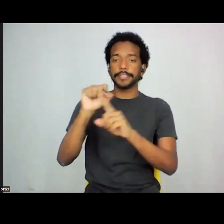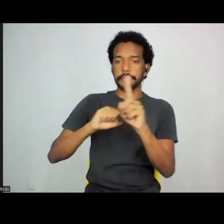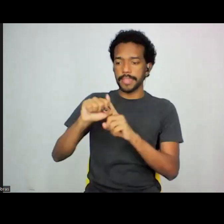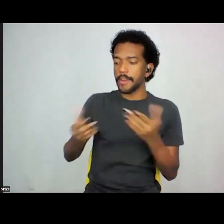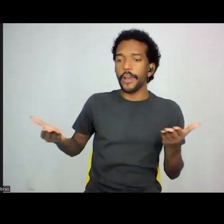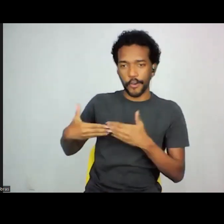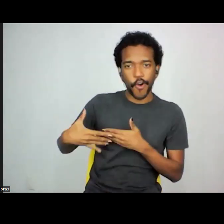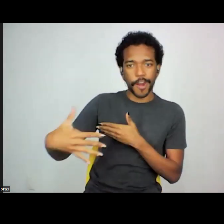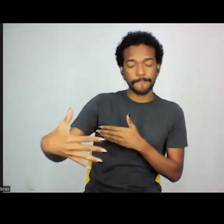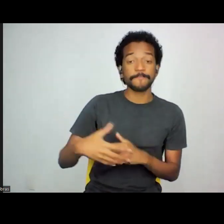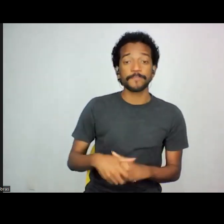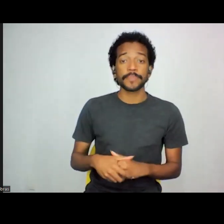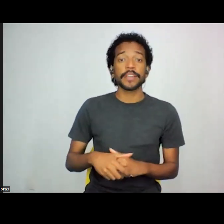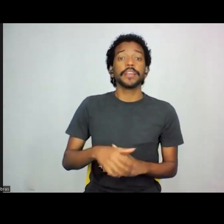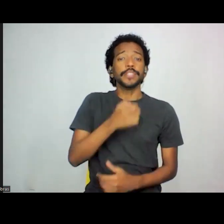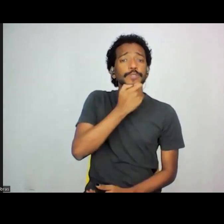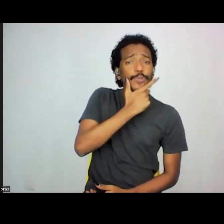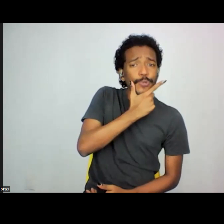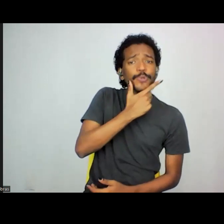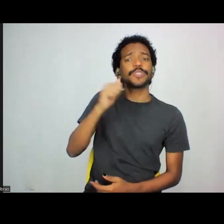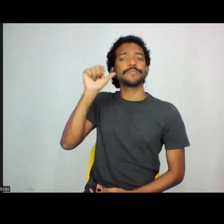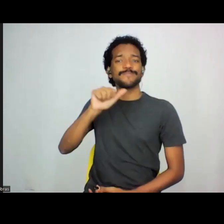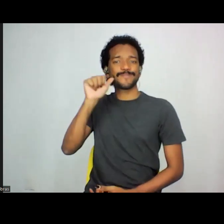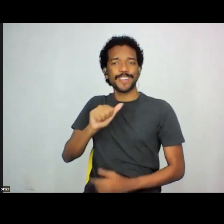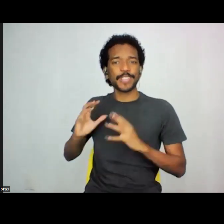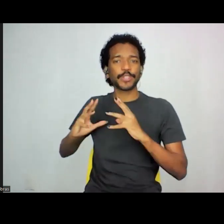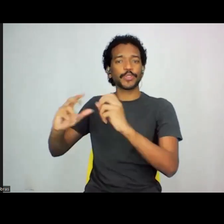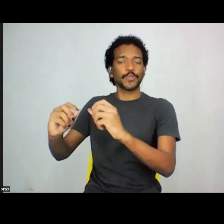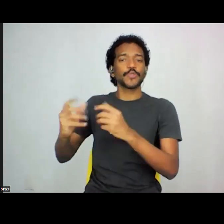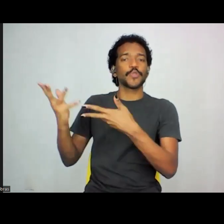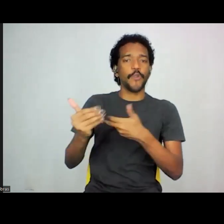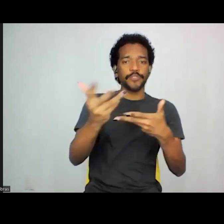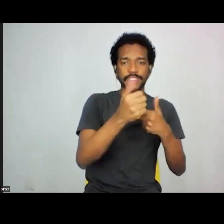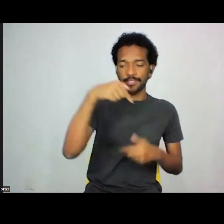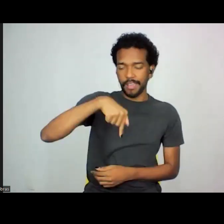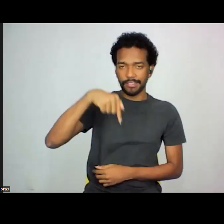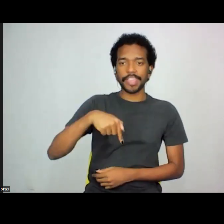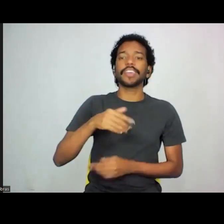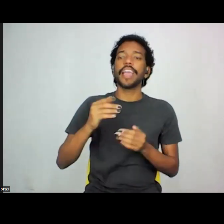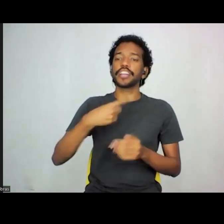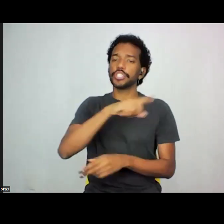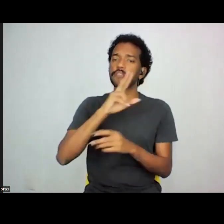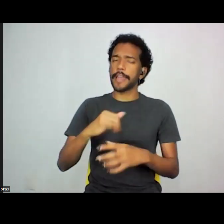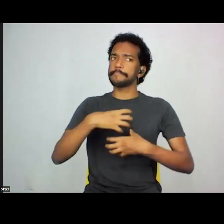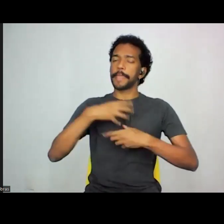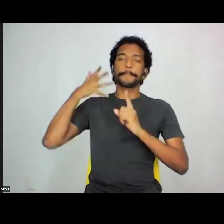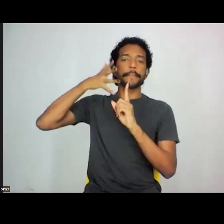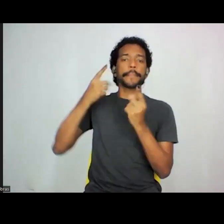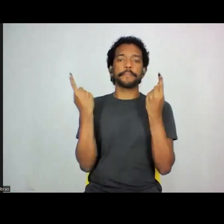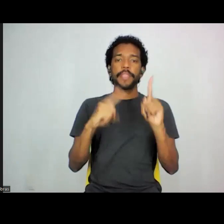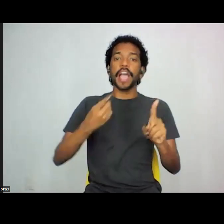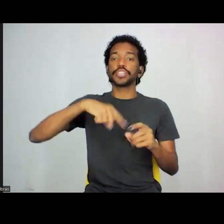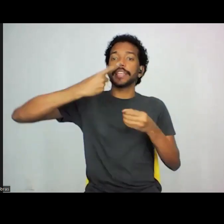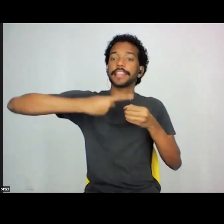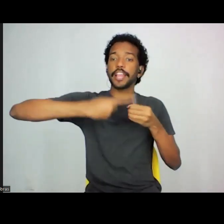Depois desses dias em que a Suzy e todo mundo que foi convidado aqui vão nos provocar, a gente também vai para todo o interior do estado de São